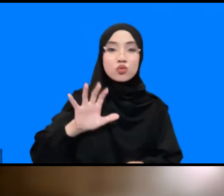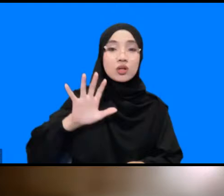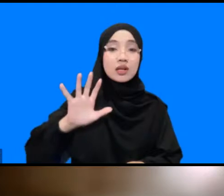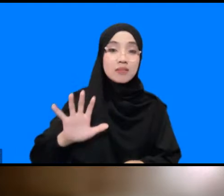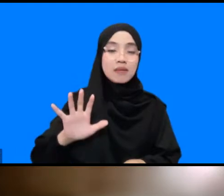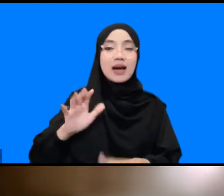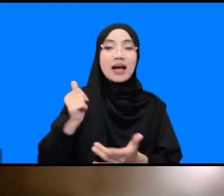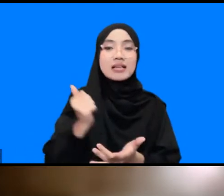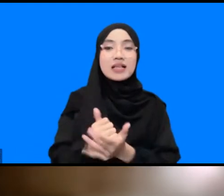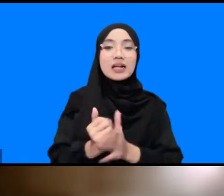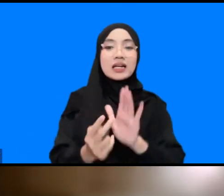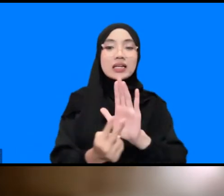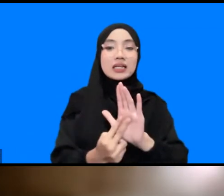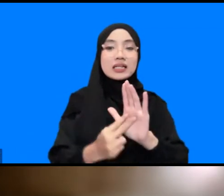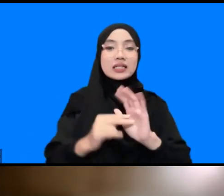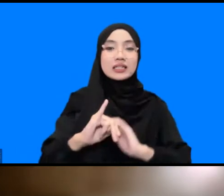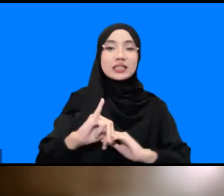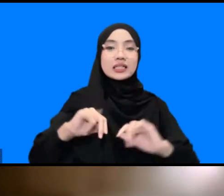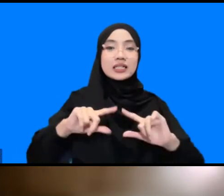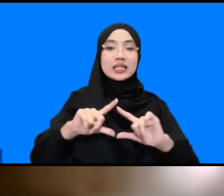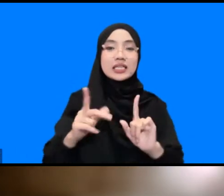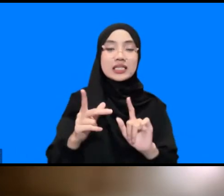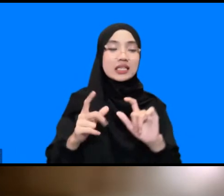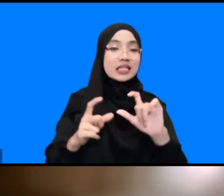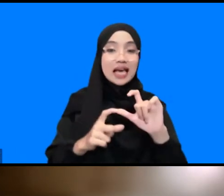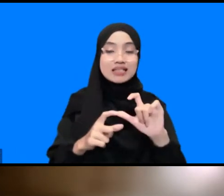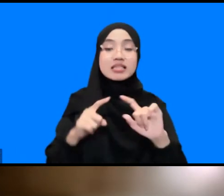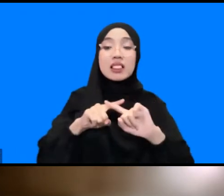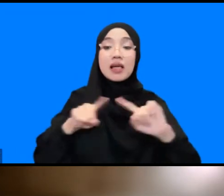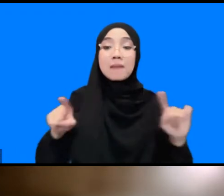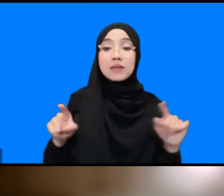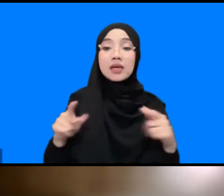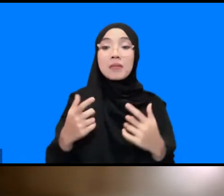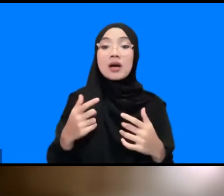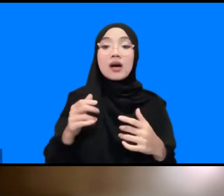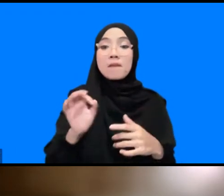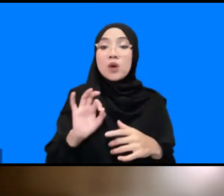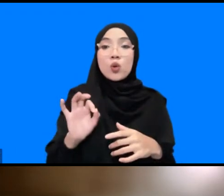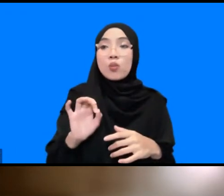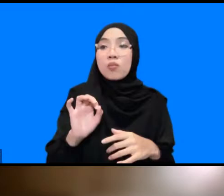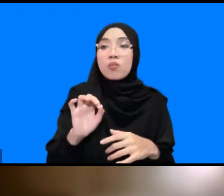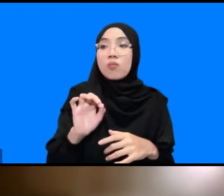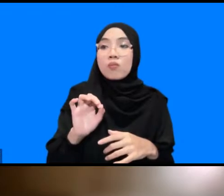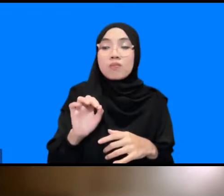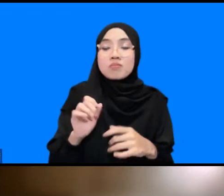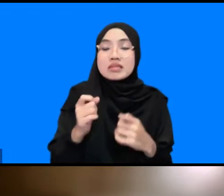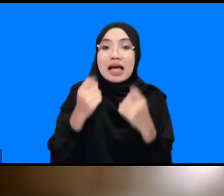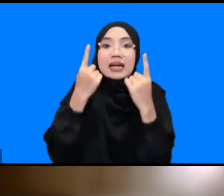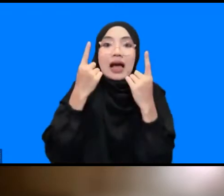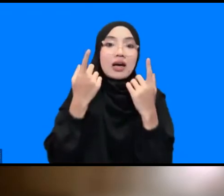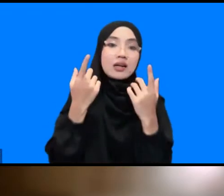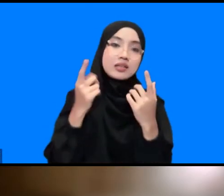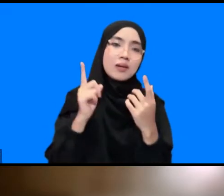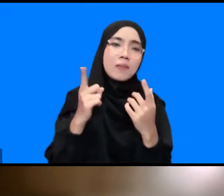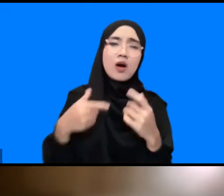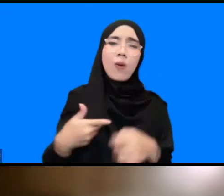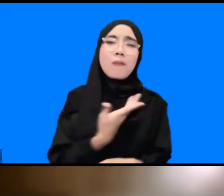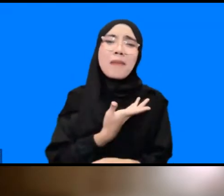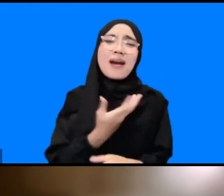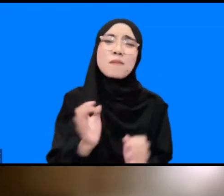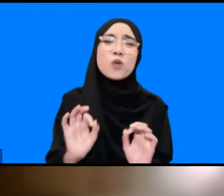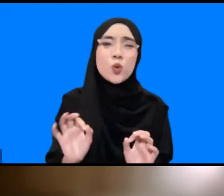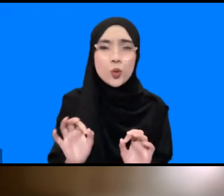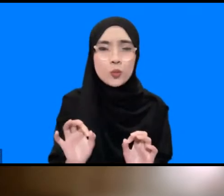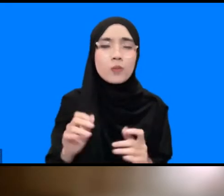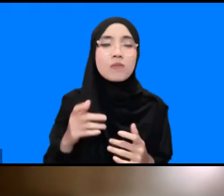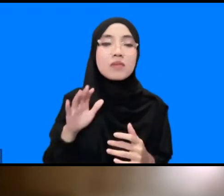Nias tapi itu lagi-lagi belum juga sanggup membangunkan karena belum ada korban pada saat itu yang ada